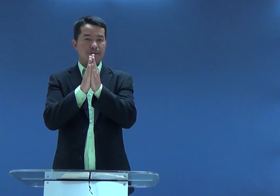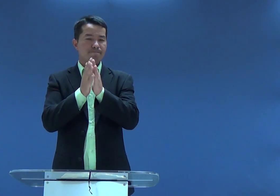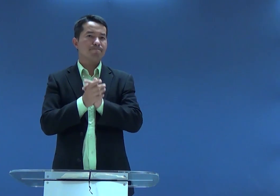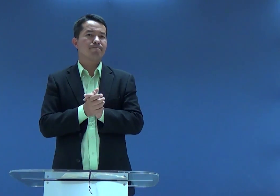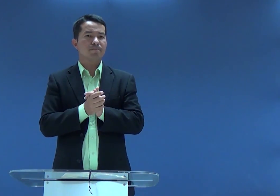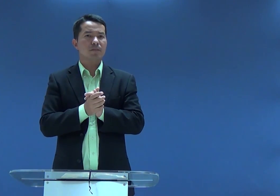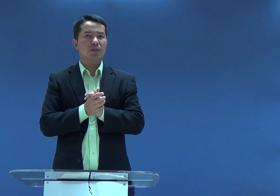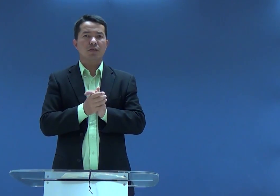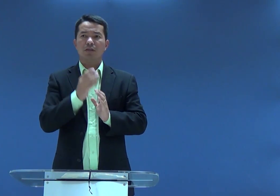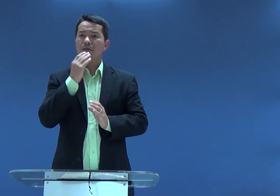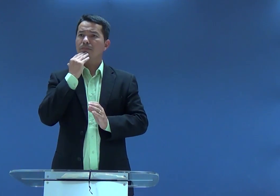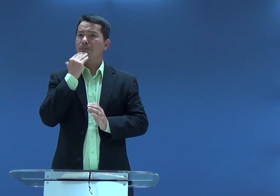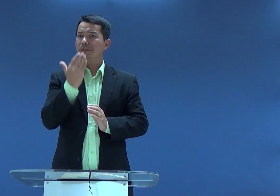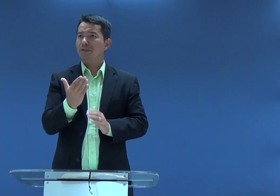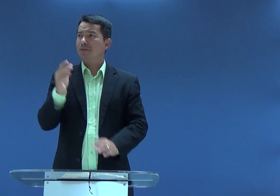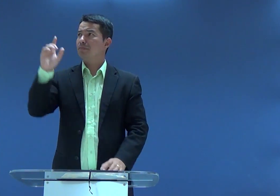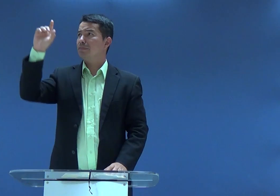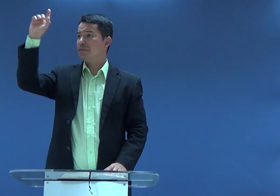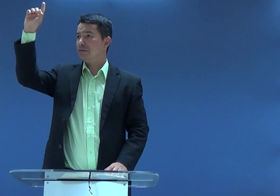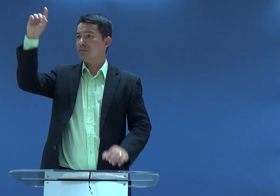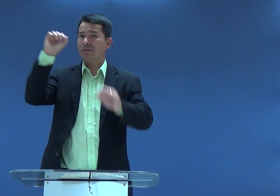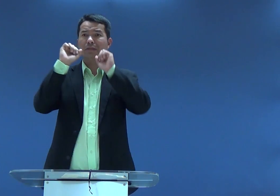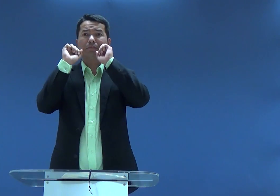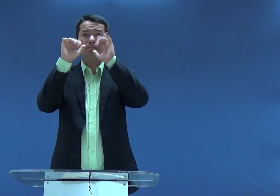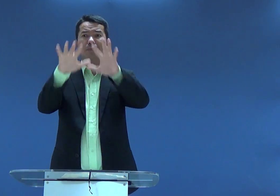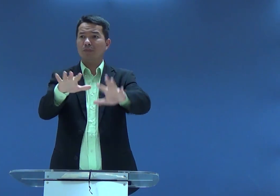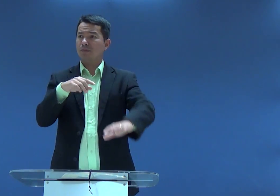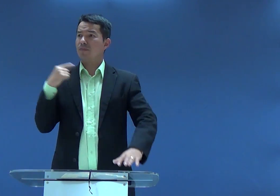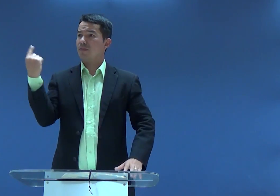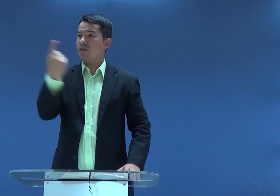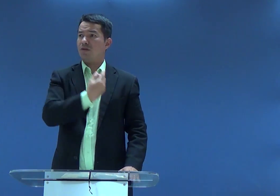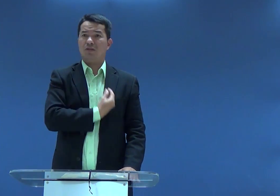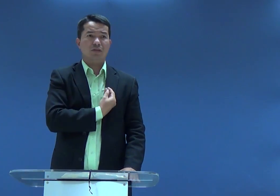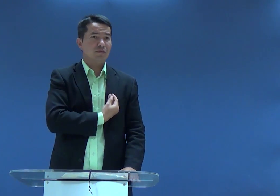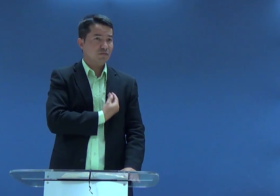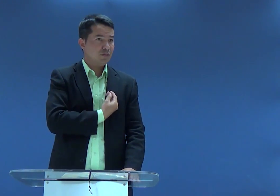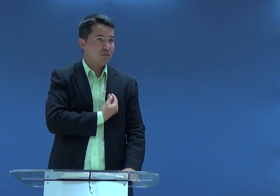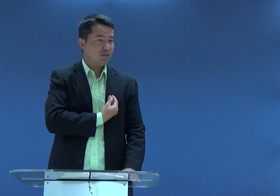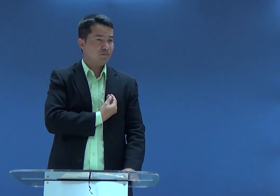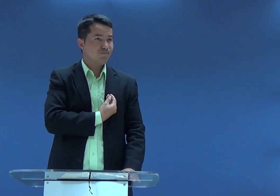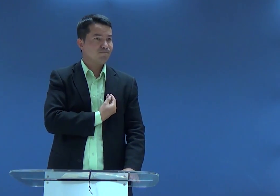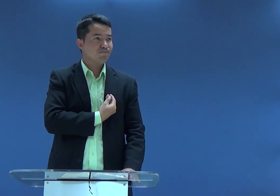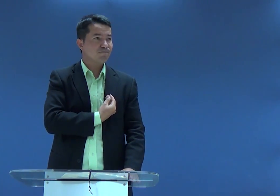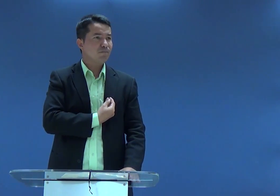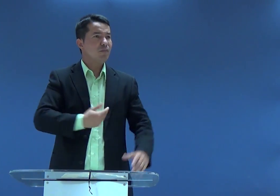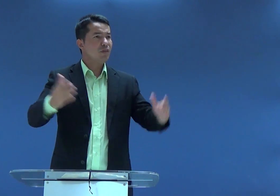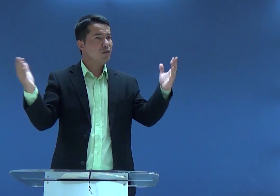hoje, eu queria pedir um favor para você, eu também queria orar por isso, pedir para que Deus abraçoe nossas vidas,